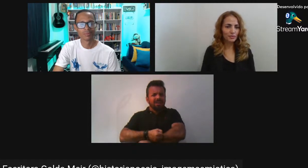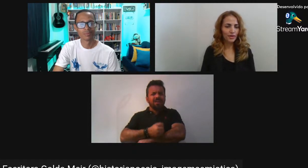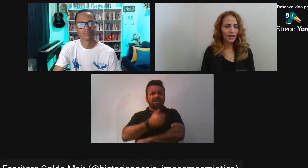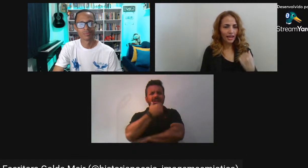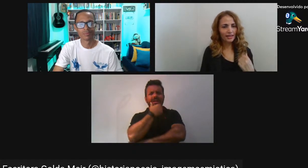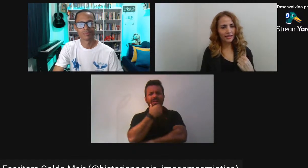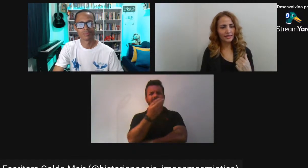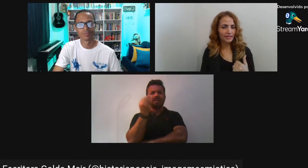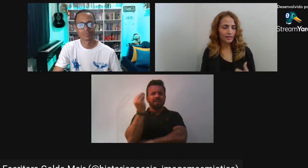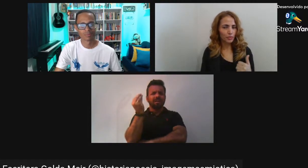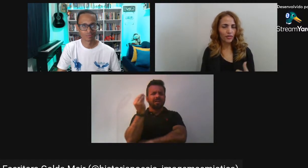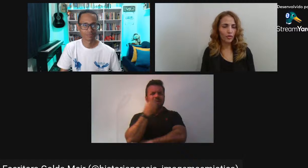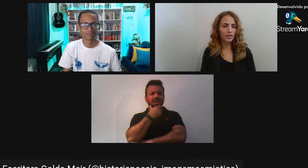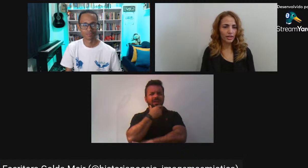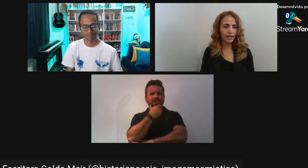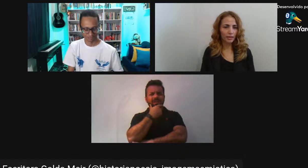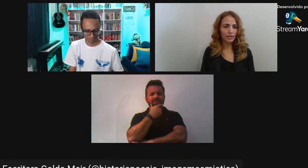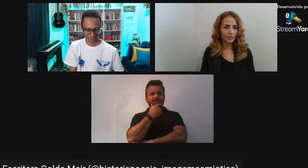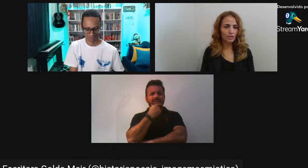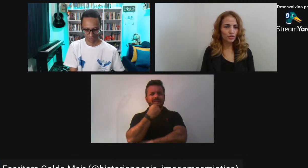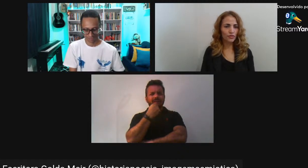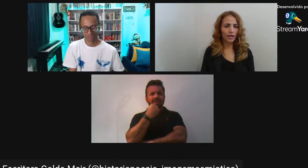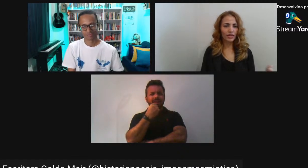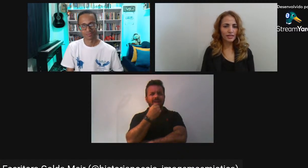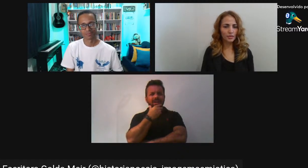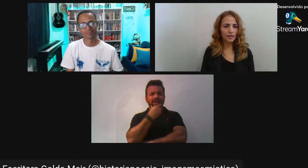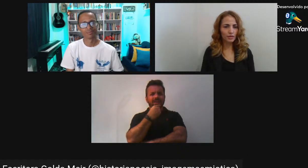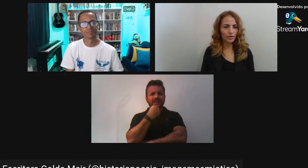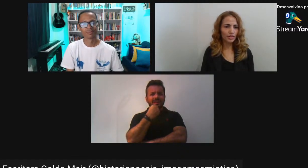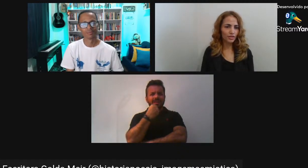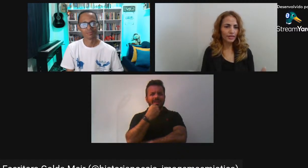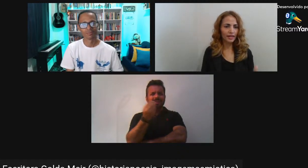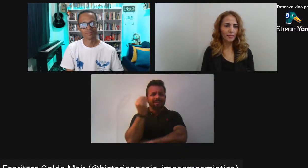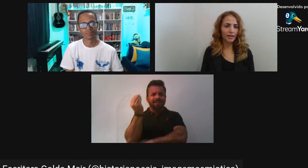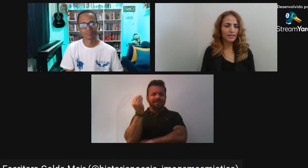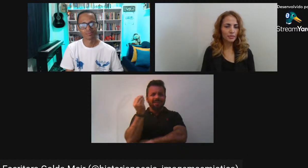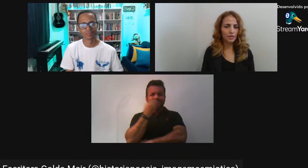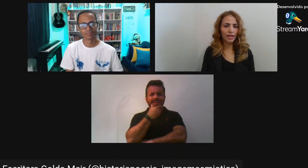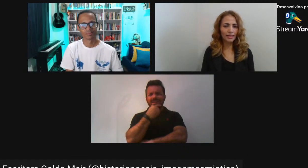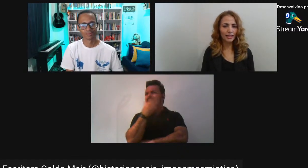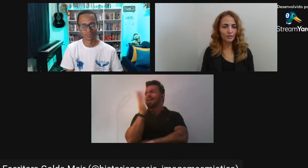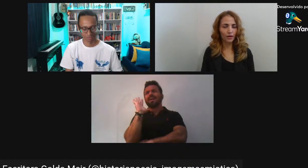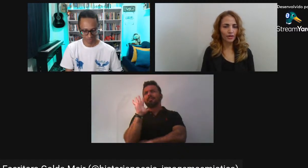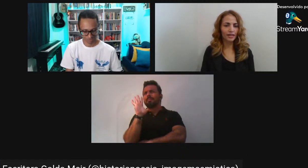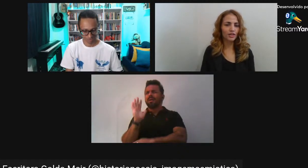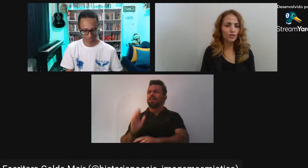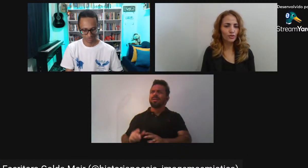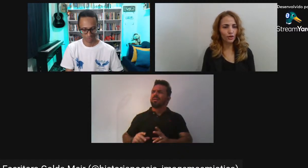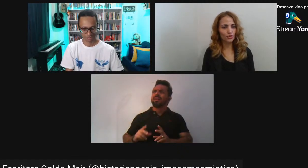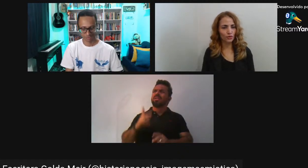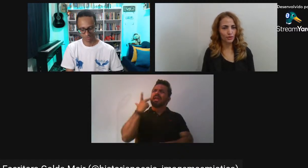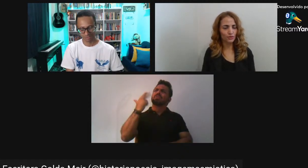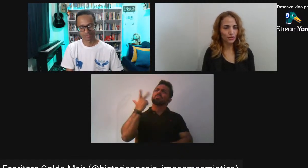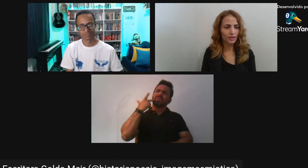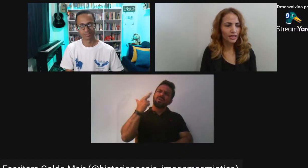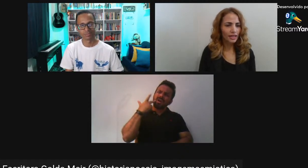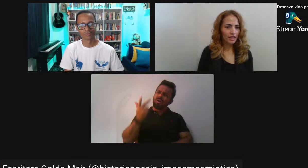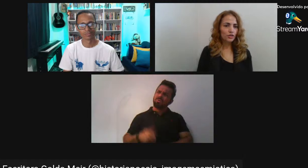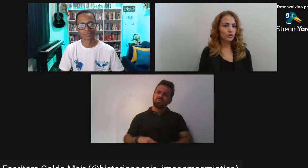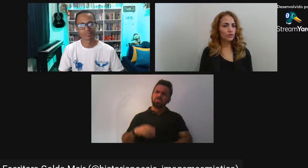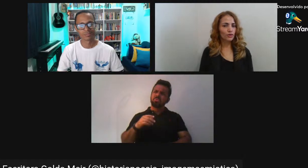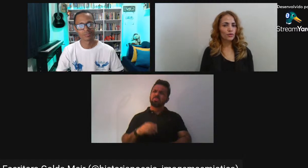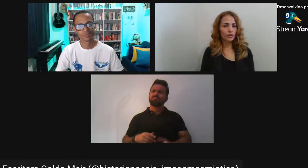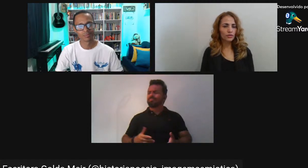jeito mesmo Provavelmente naquela época Também se justificava É assim mesmo Não adianta reclamar É assim mesmo Nada é natural A gente constrói os contextos